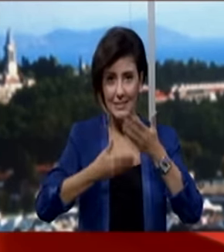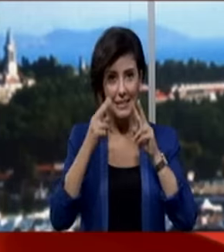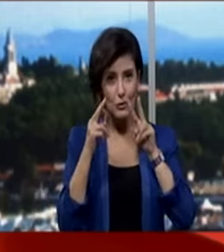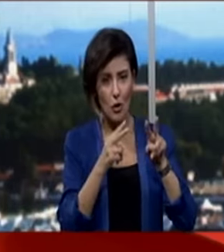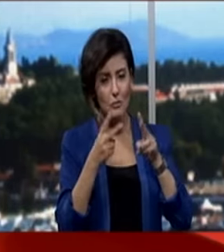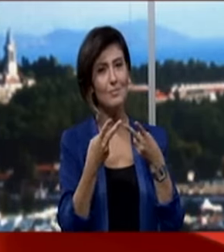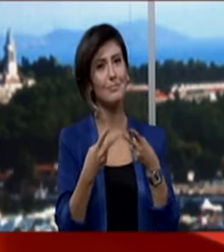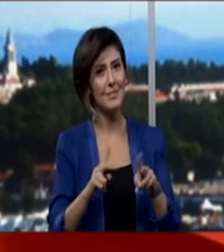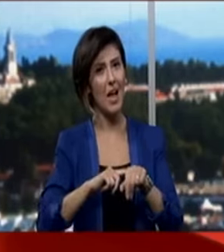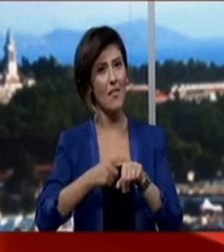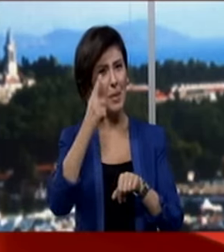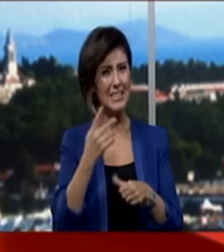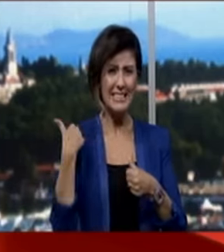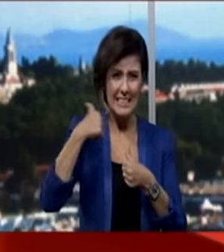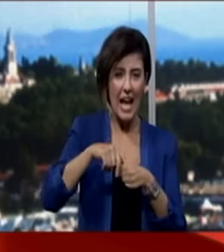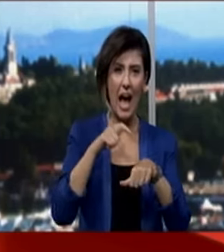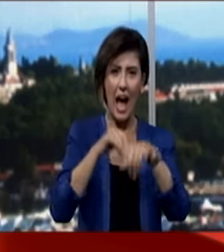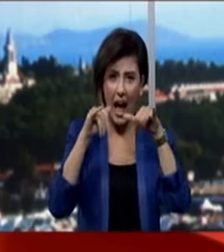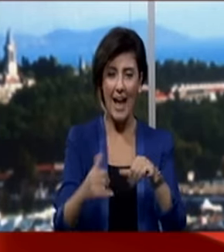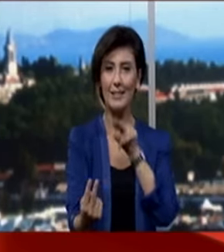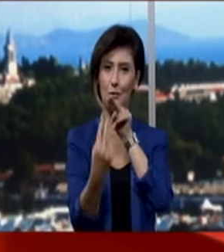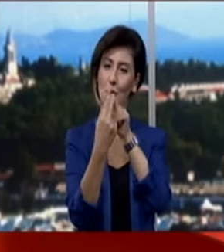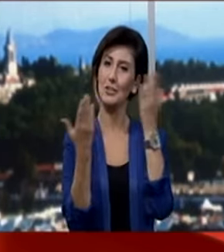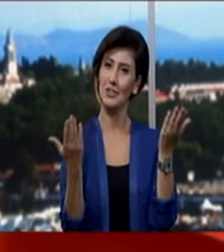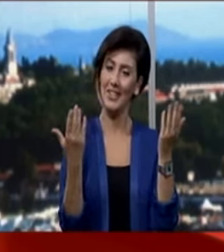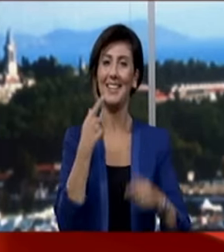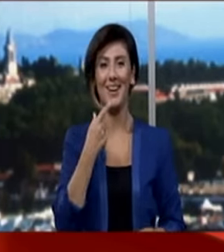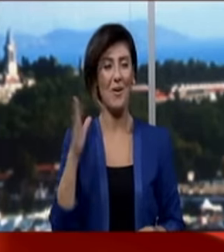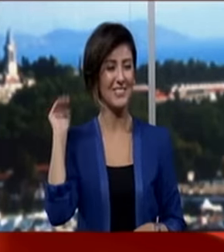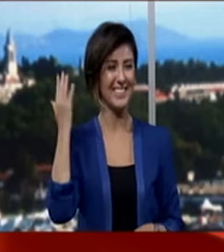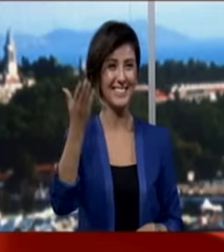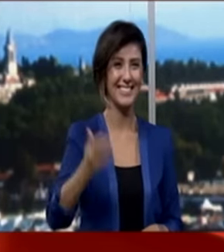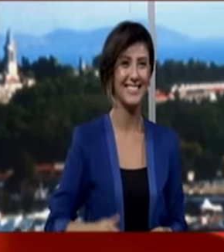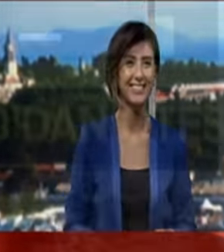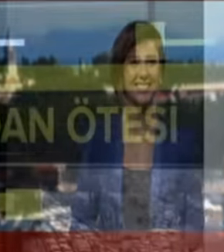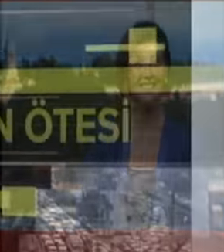edebileceksiniz. Hafta başında yine aynı saatte görüşmek dileğiyle. Hoşçakalın. Altyazı